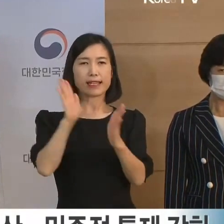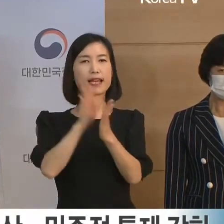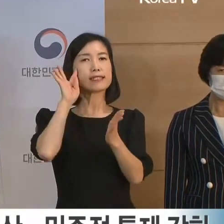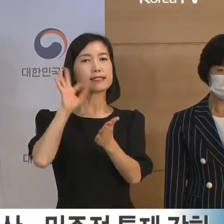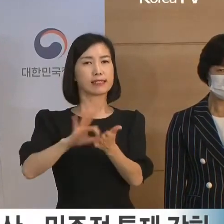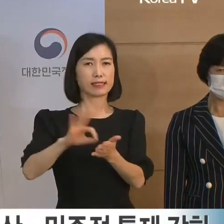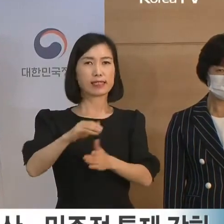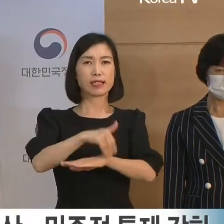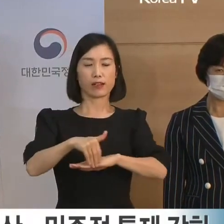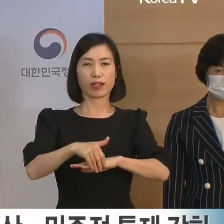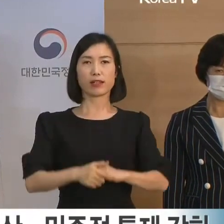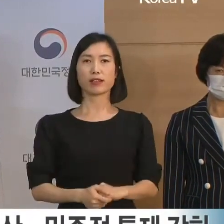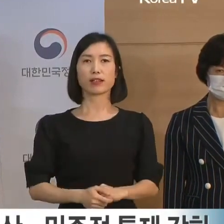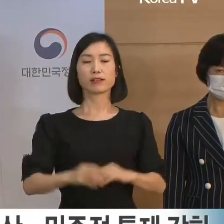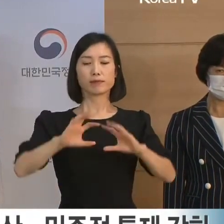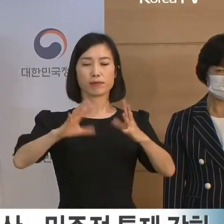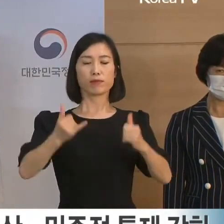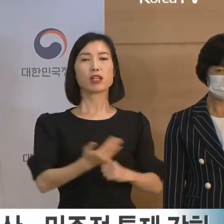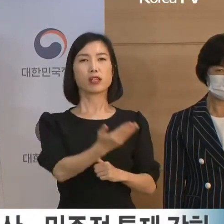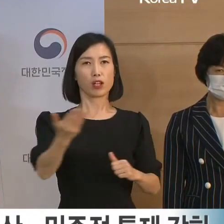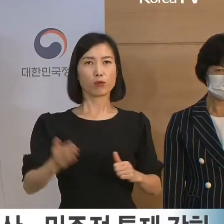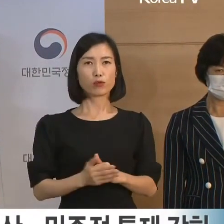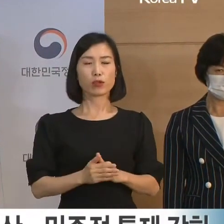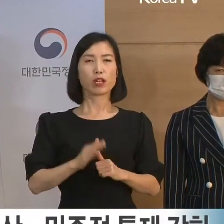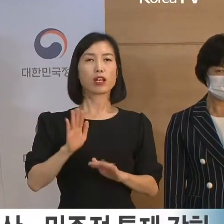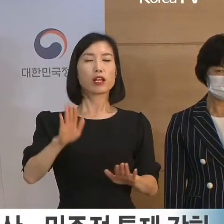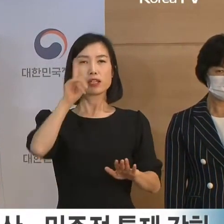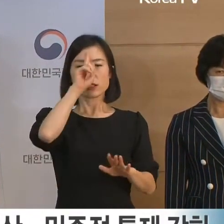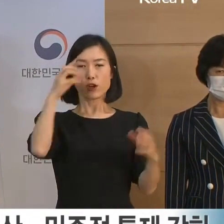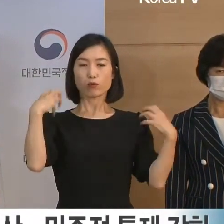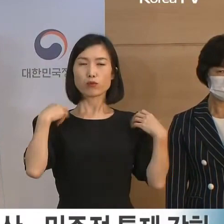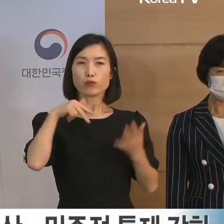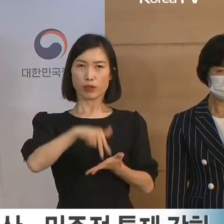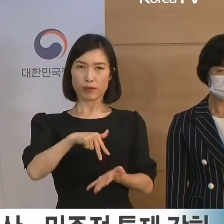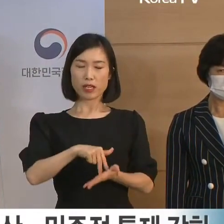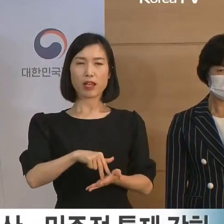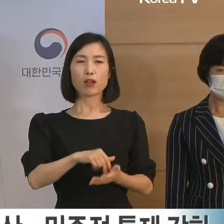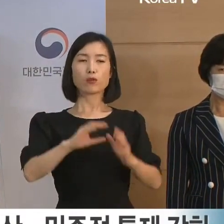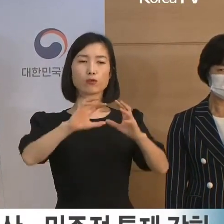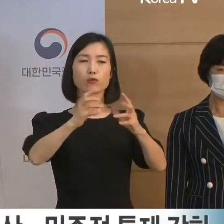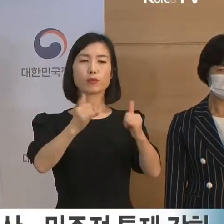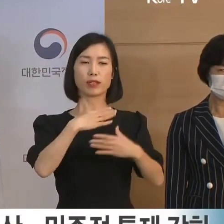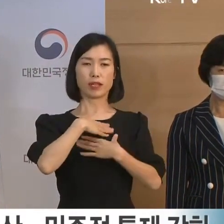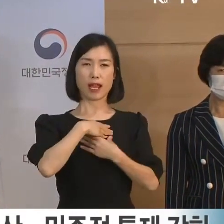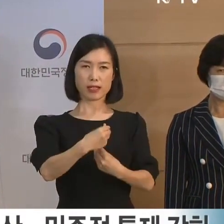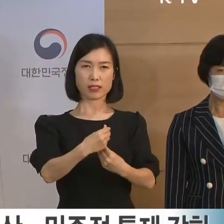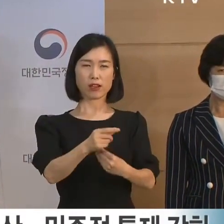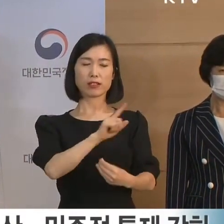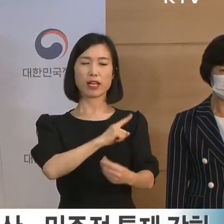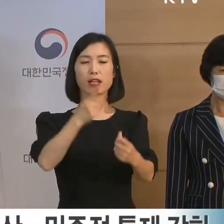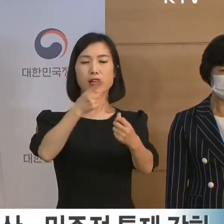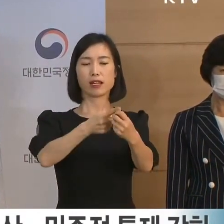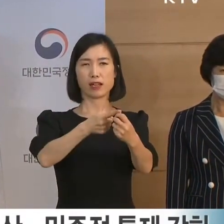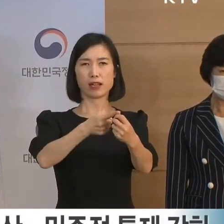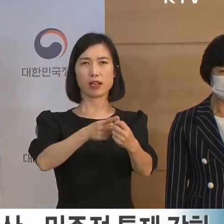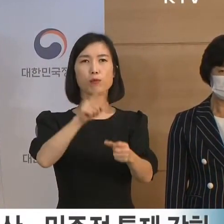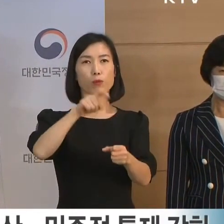국민 여러분, 정부는 국민 안전 확보를 최우선 가치로 삼아